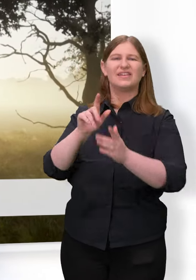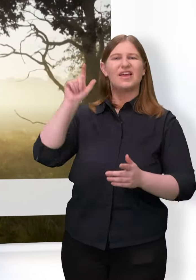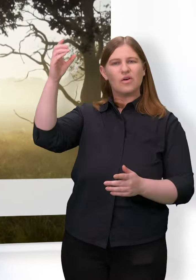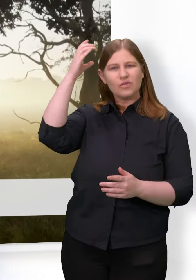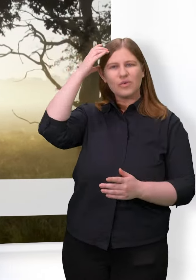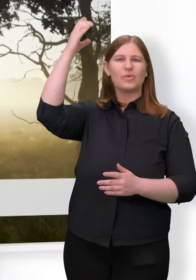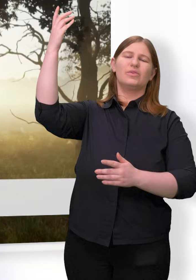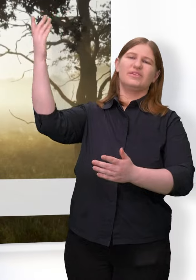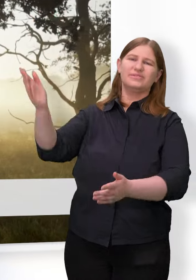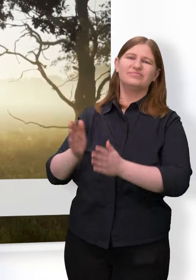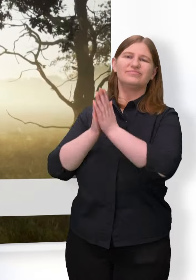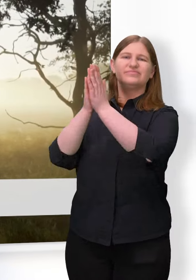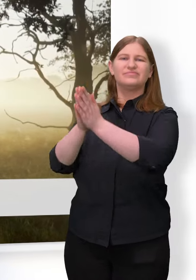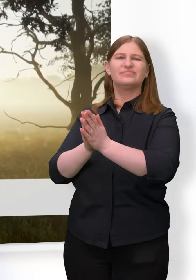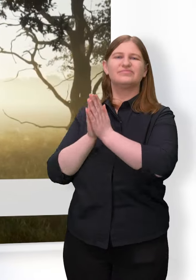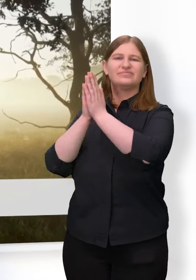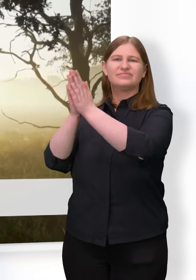den König an.